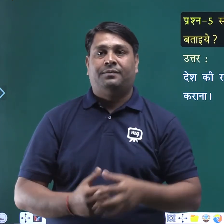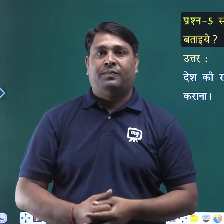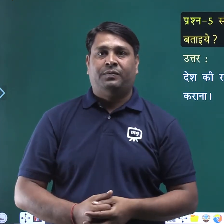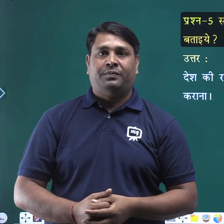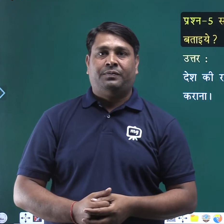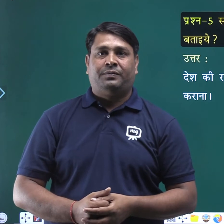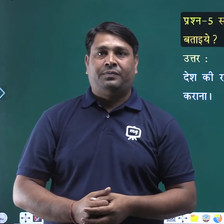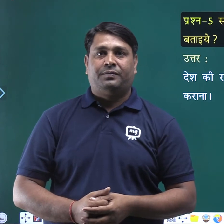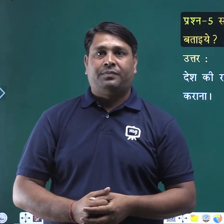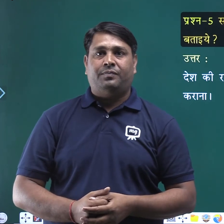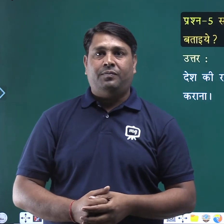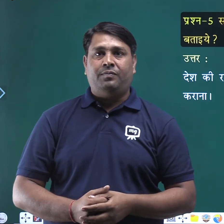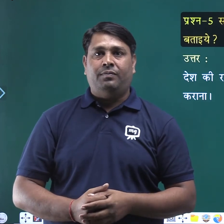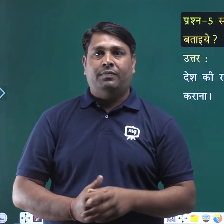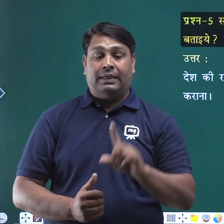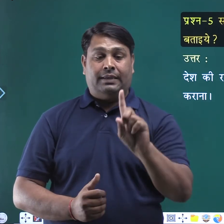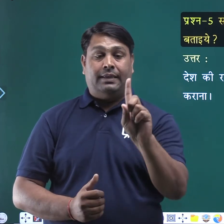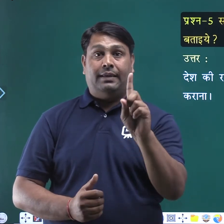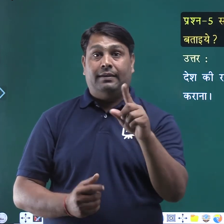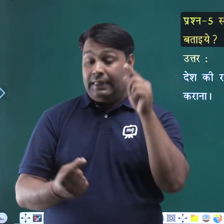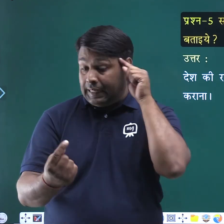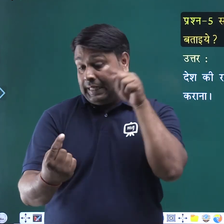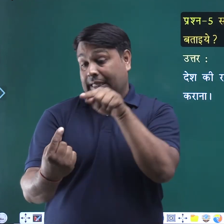एक उद्देशे बताईए